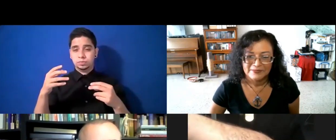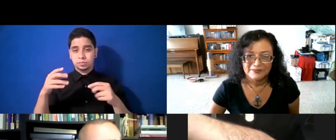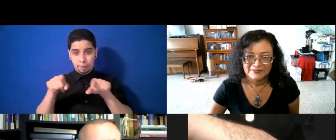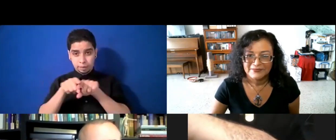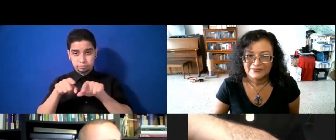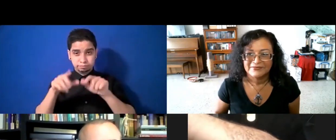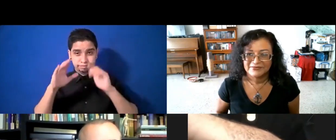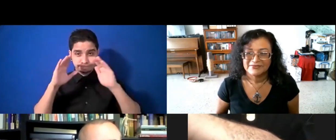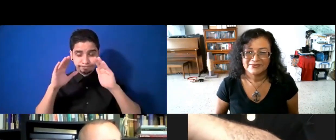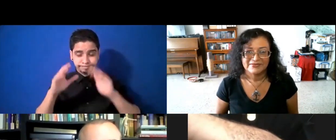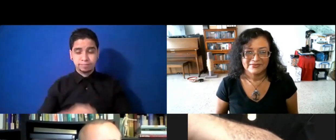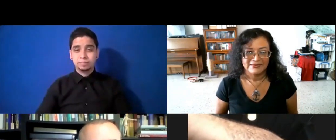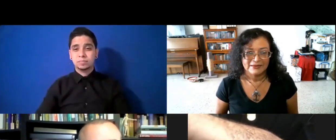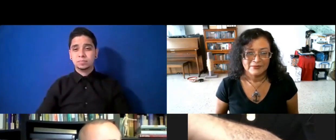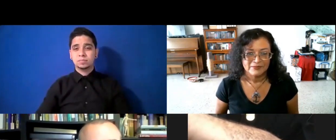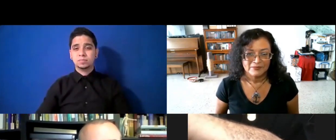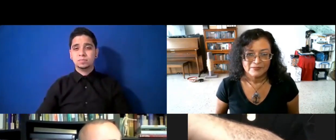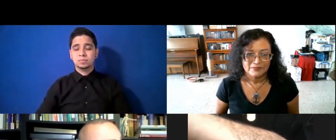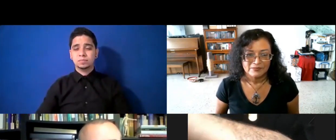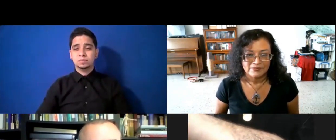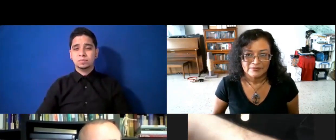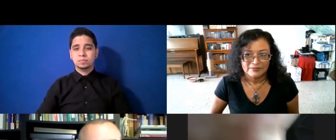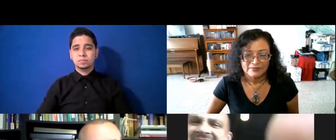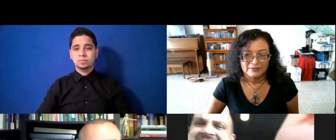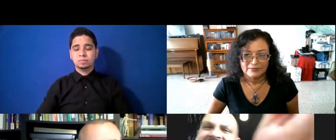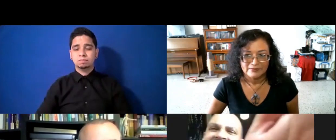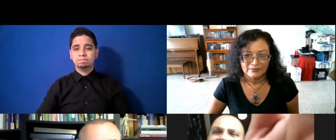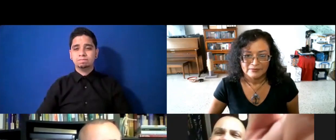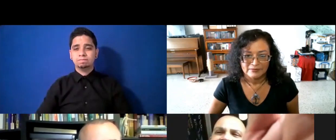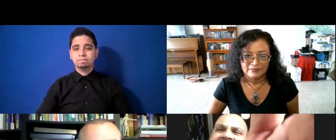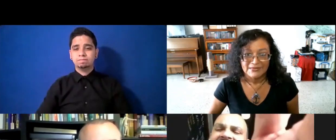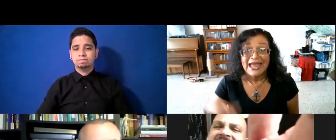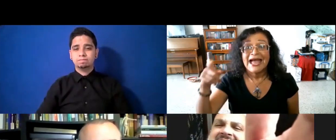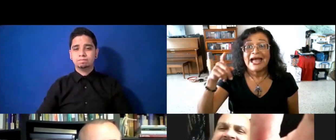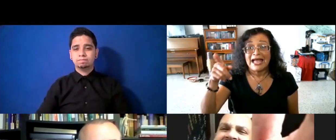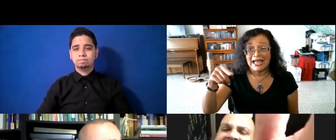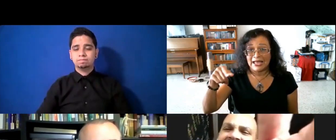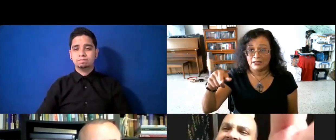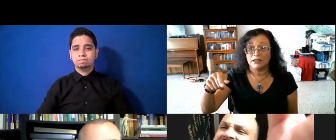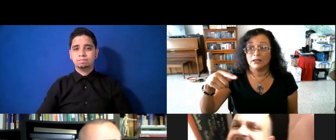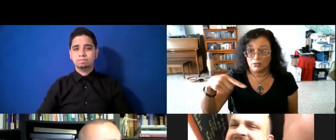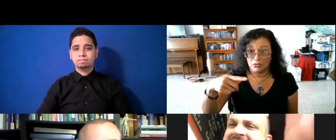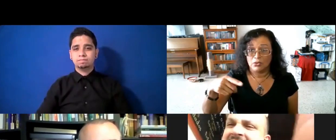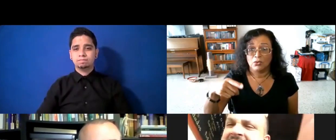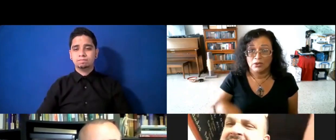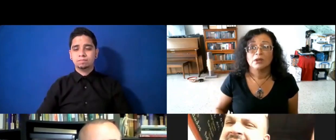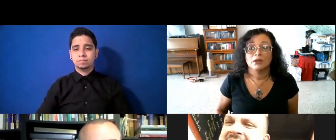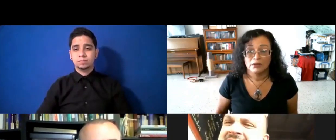cuál es la cobertura de Pizabrosa en cuanto a dónde llega el